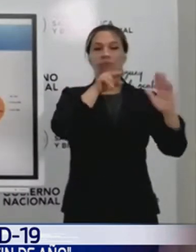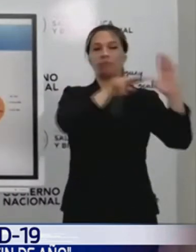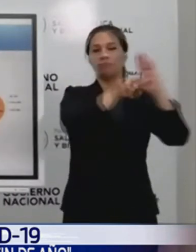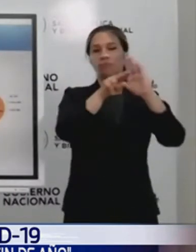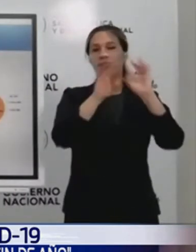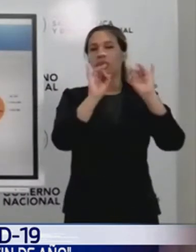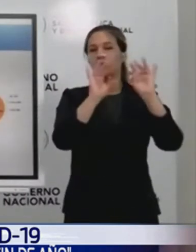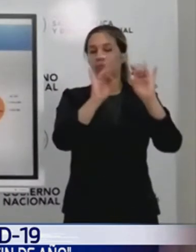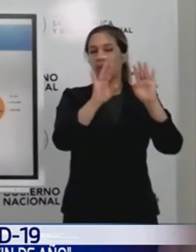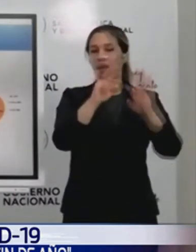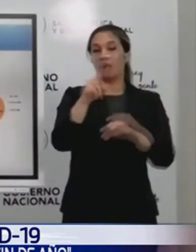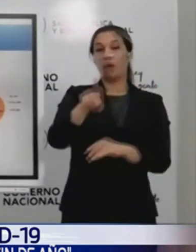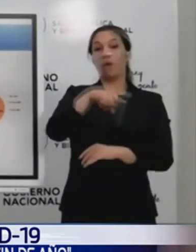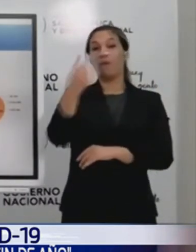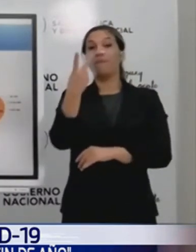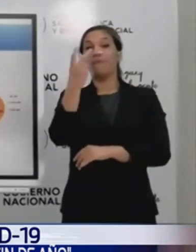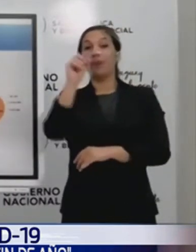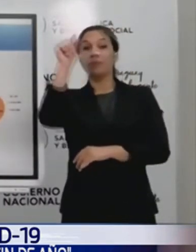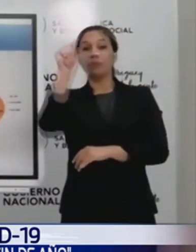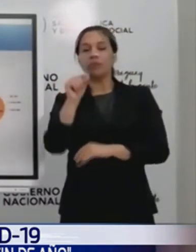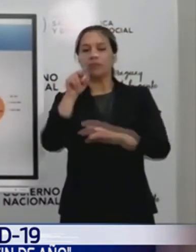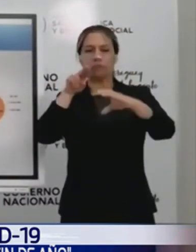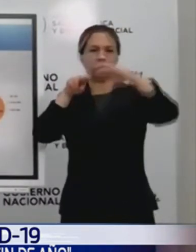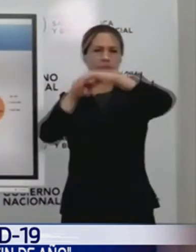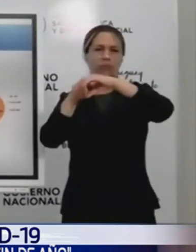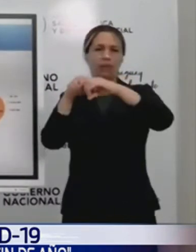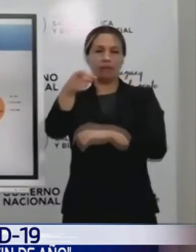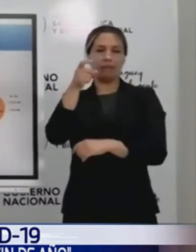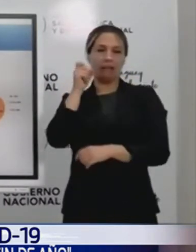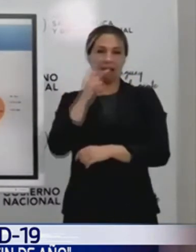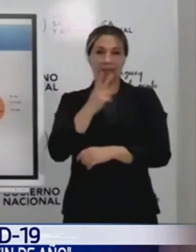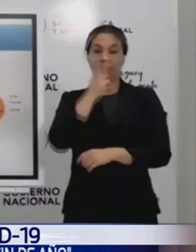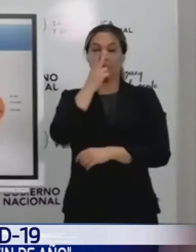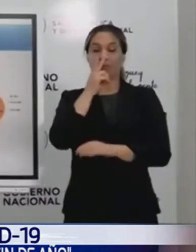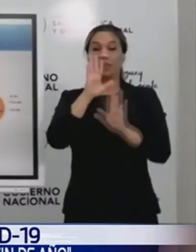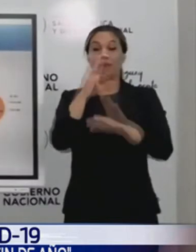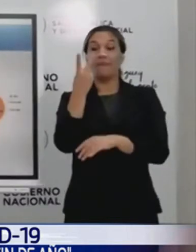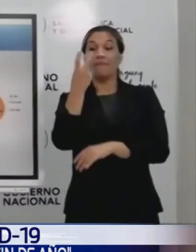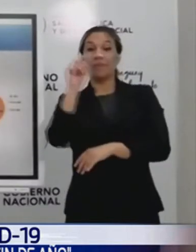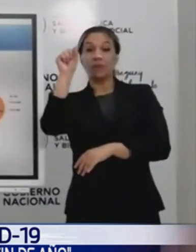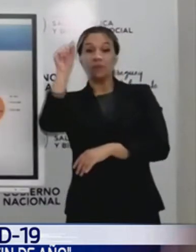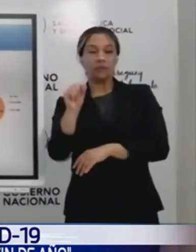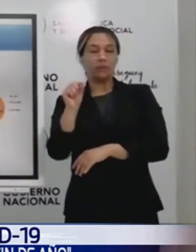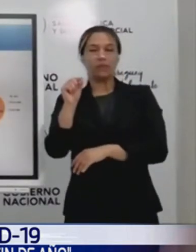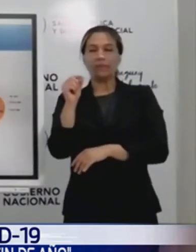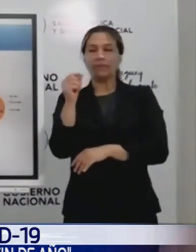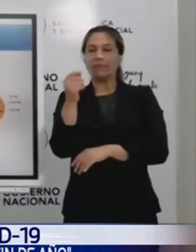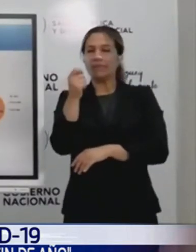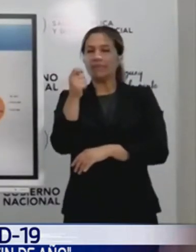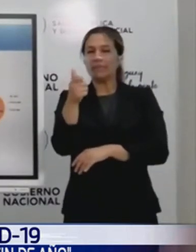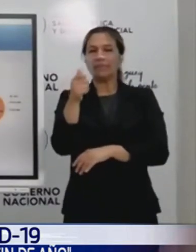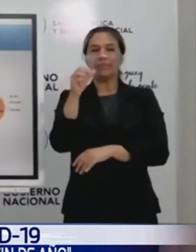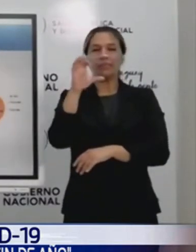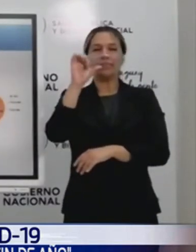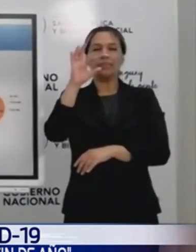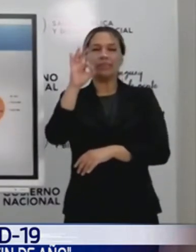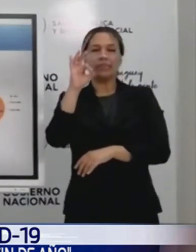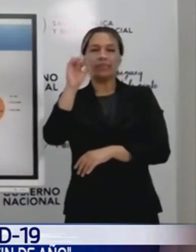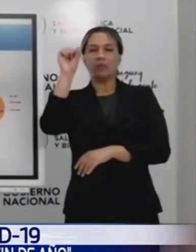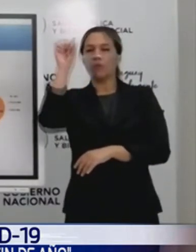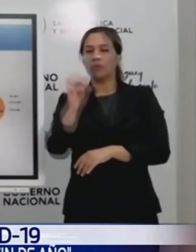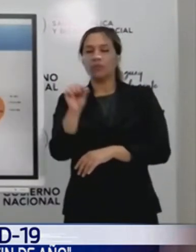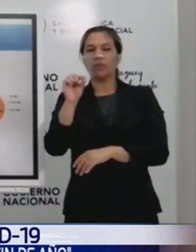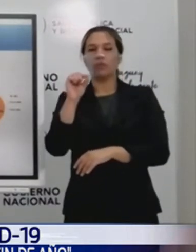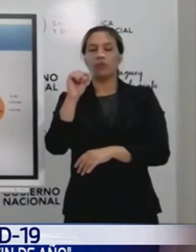20% va a terapia intensiva. De ese 20%, el 58%, casi el 60% está en ventilación mecánica.